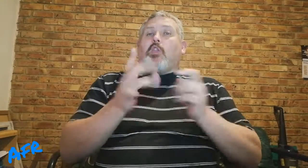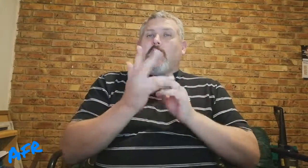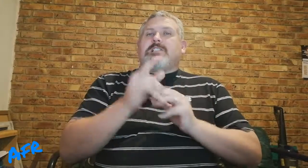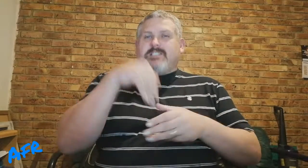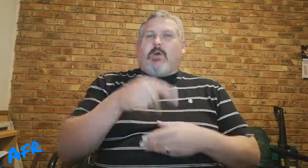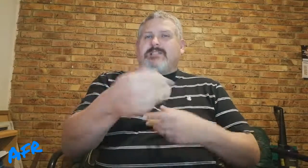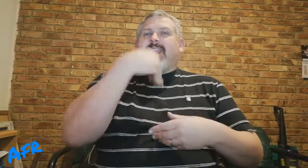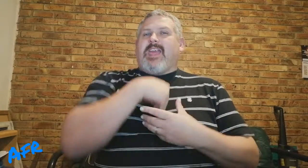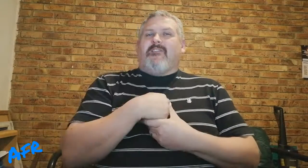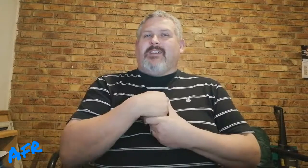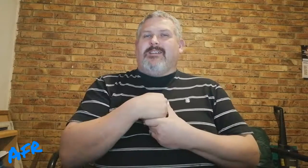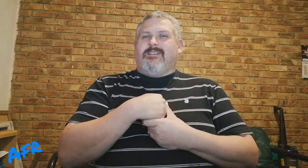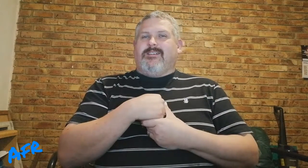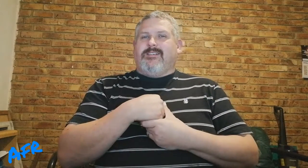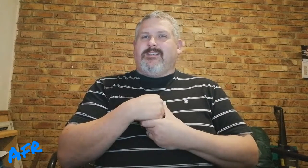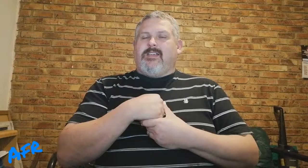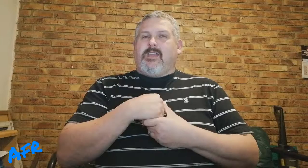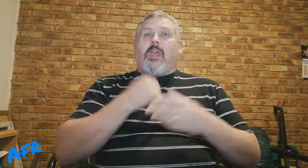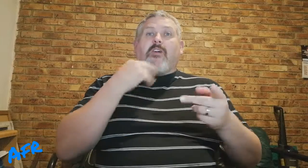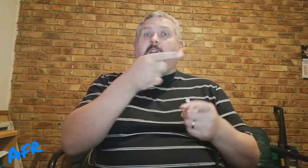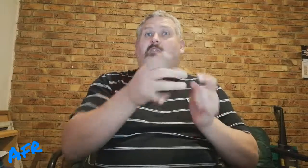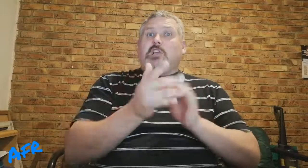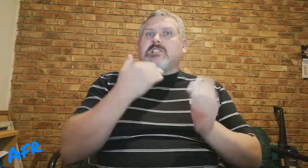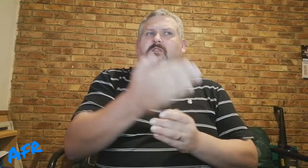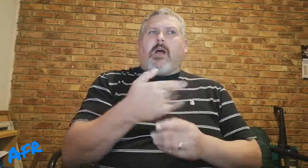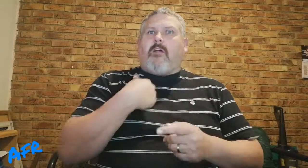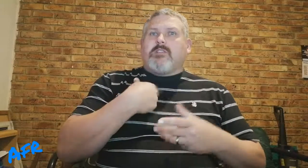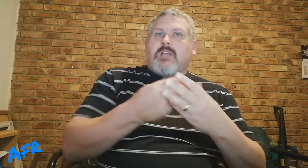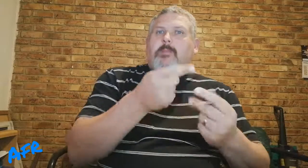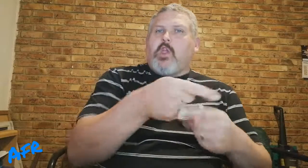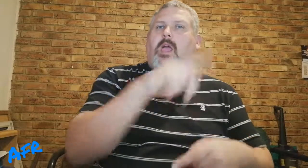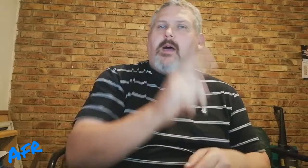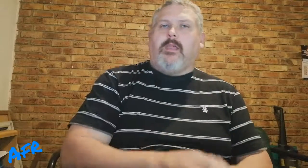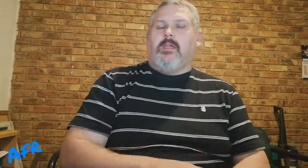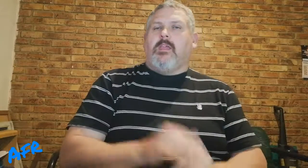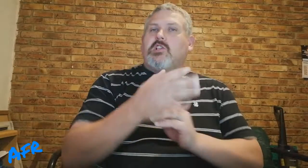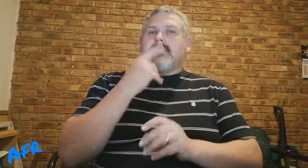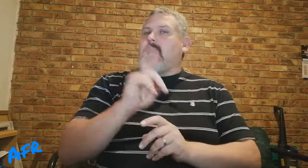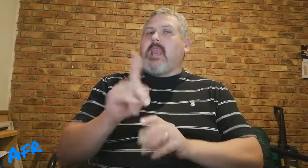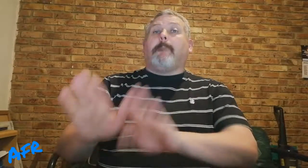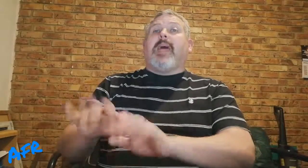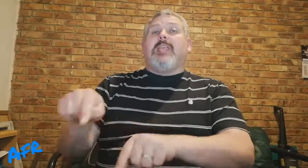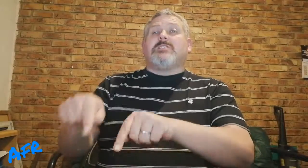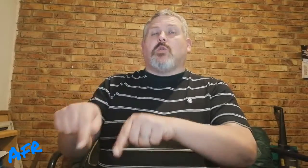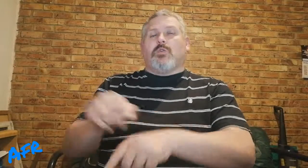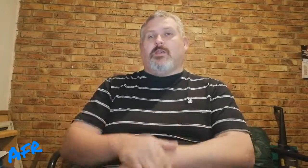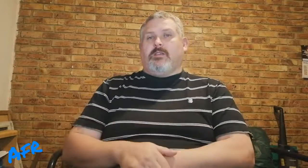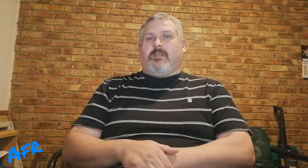So, Jesus nou in sy leven. En, wanneer vir Jesus vra, ek wil saam met u gaan, Jesus sê, nee, bly, so.